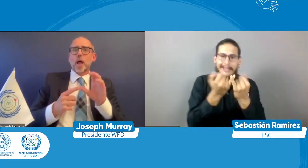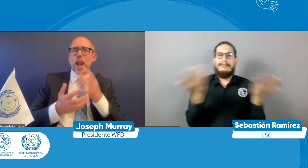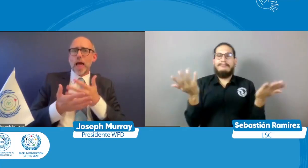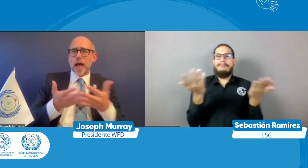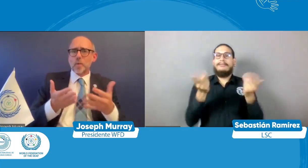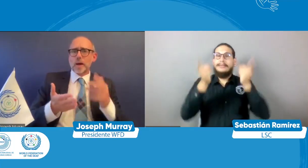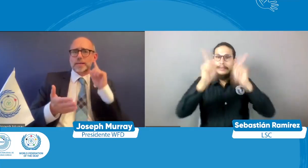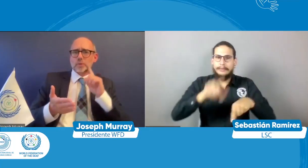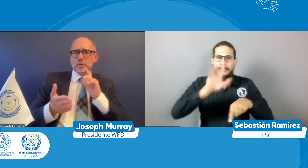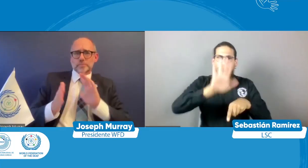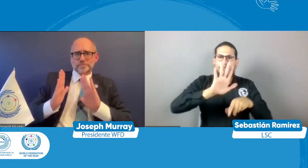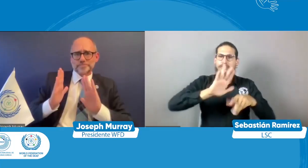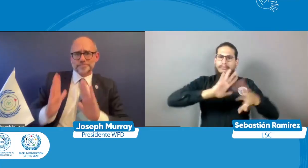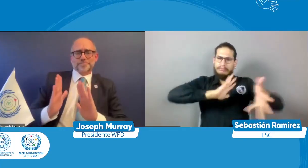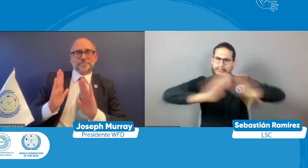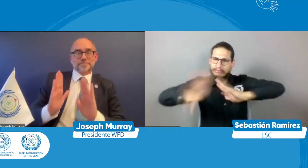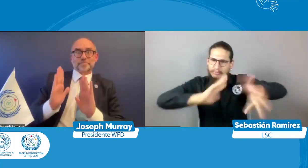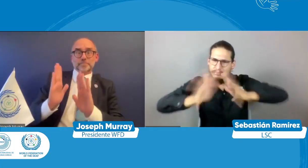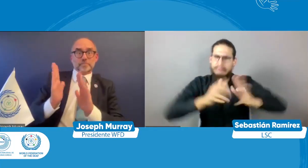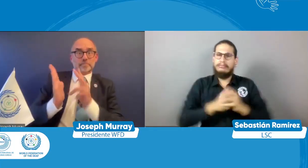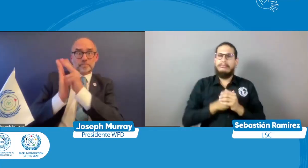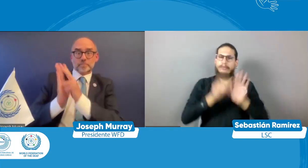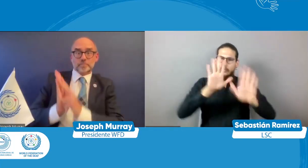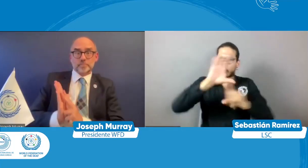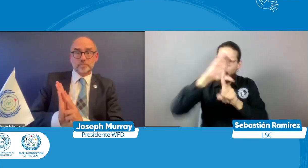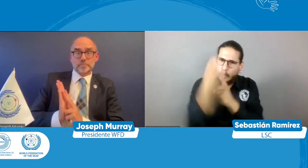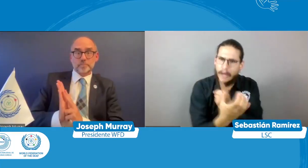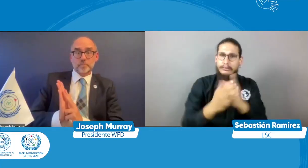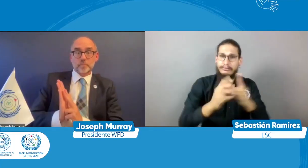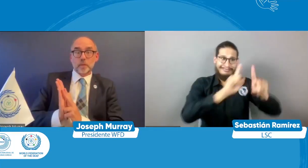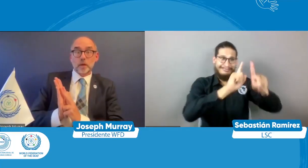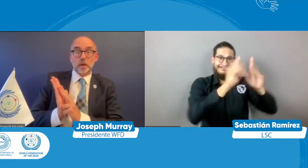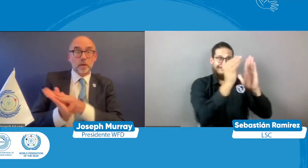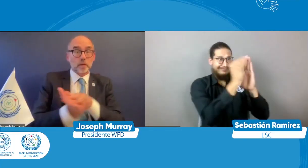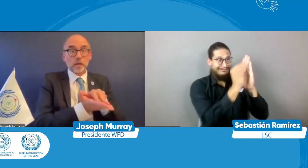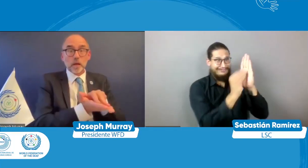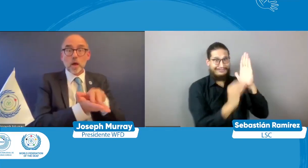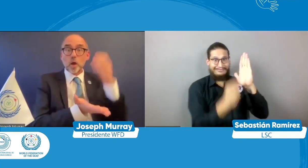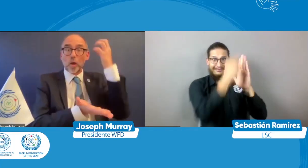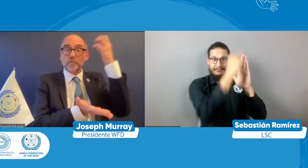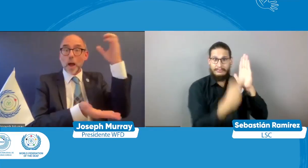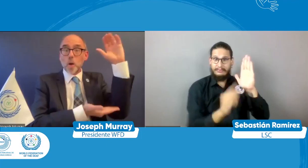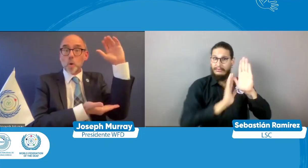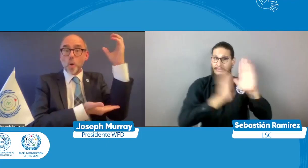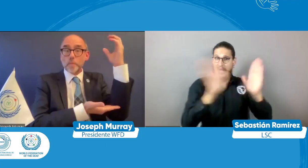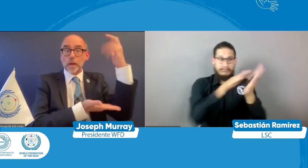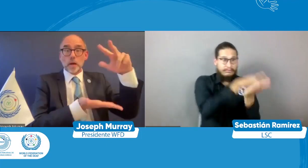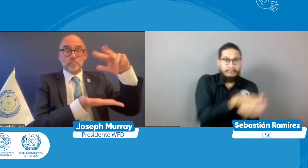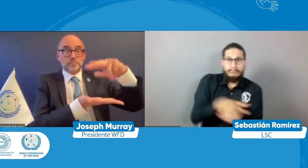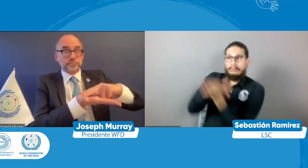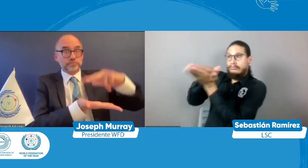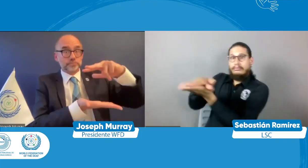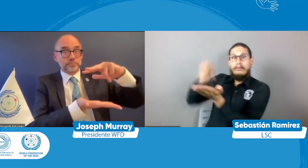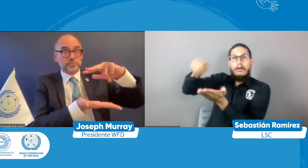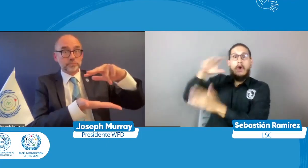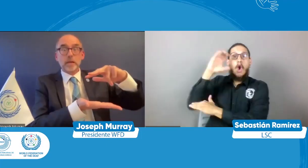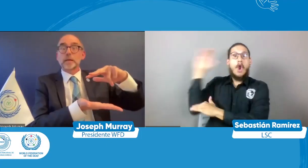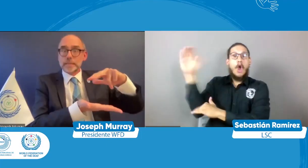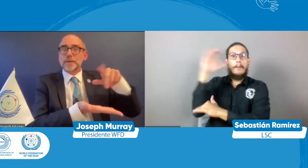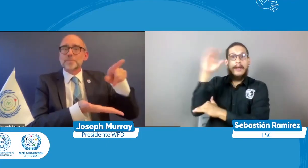sordas y ha buscado también que se respete la lengua natural de las personas sordas y los países pues que